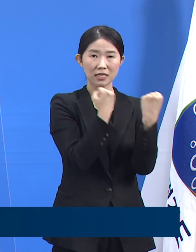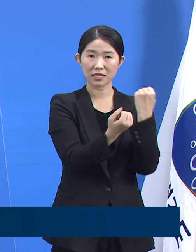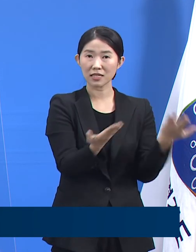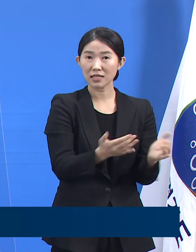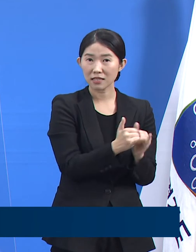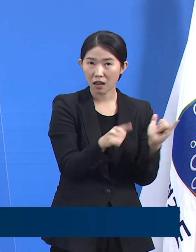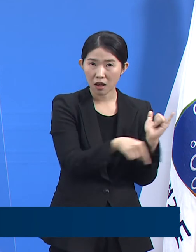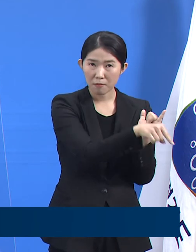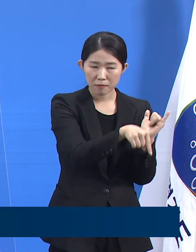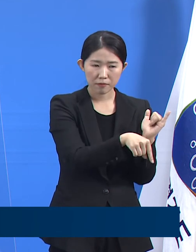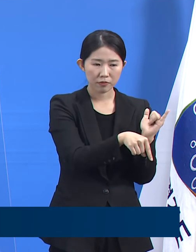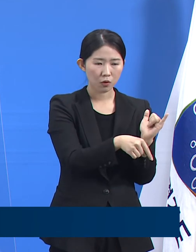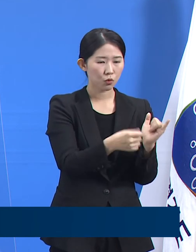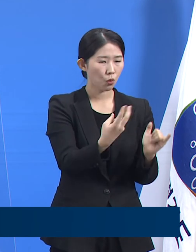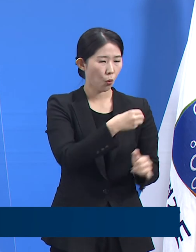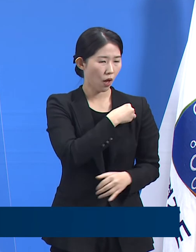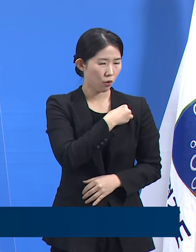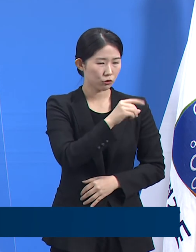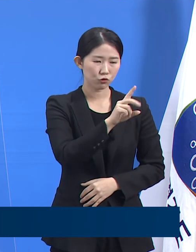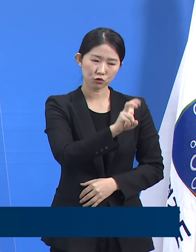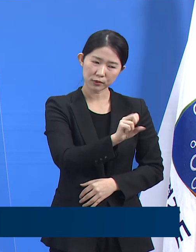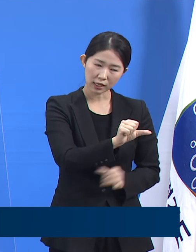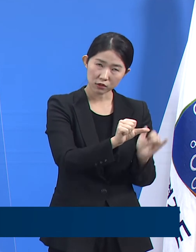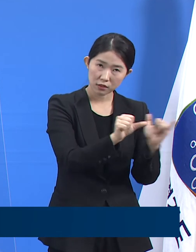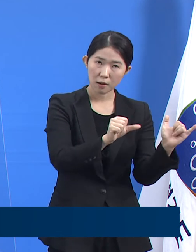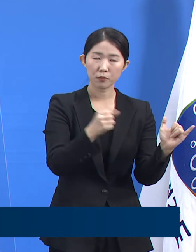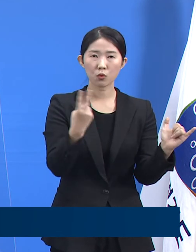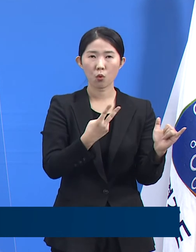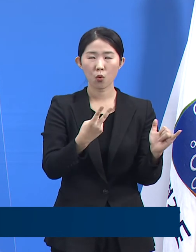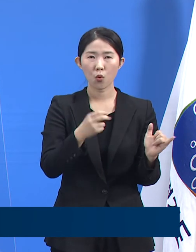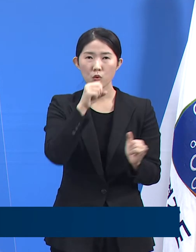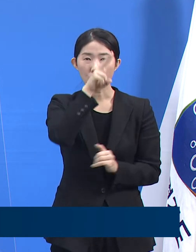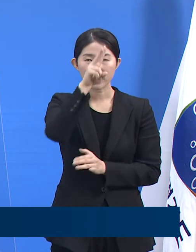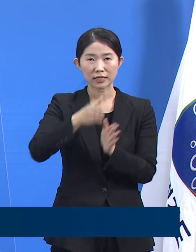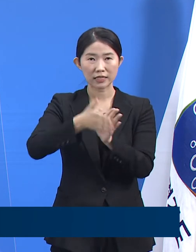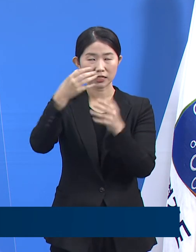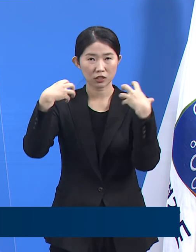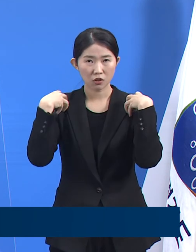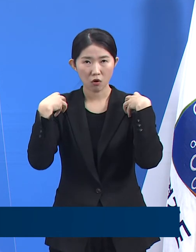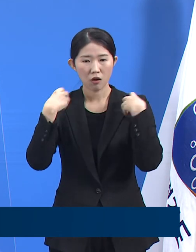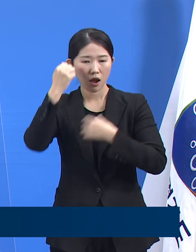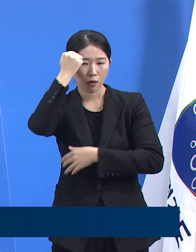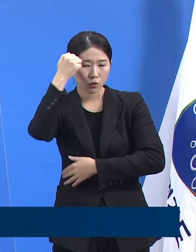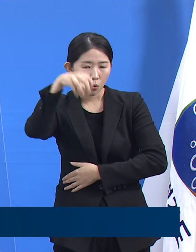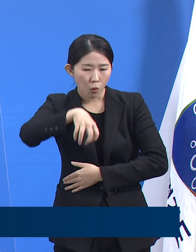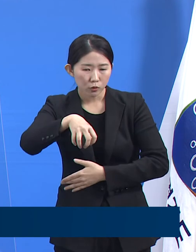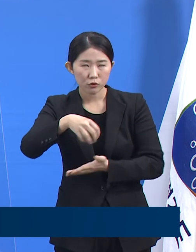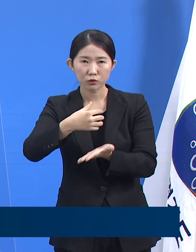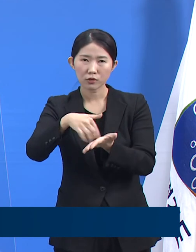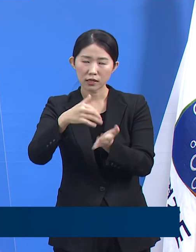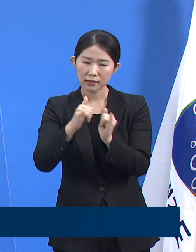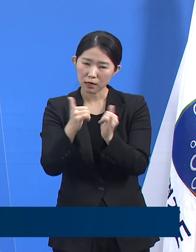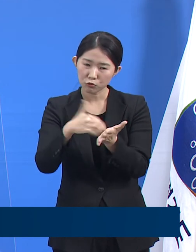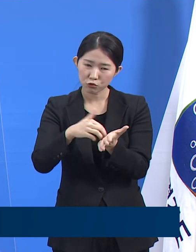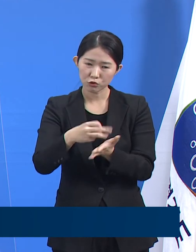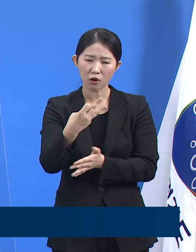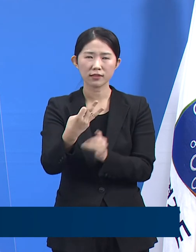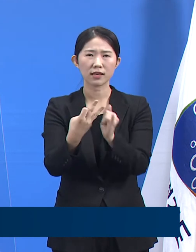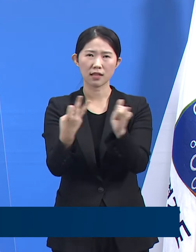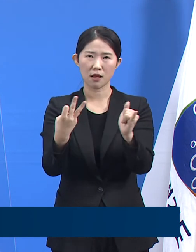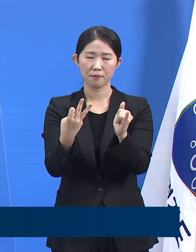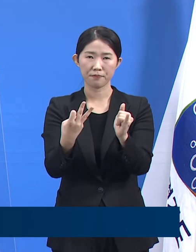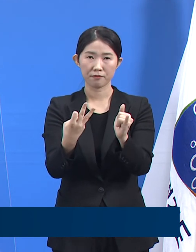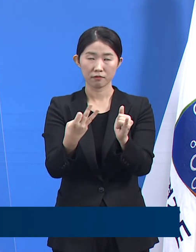25명 그리고 용인시청 소속 선수들의 합숙소 관련 13명 등 23일 0시 기준